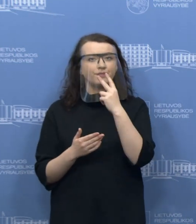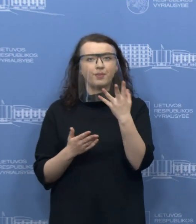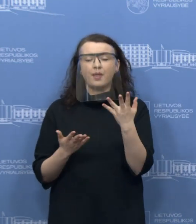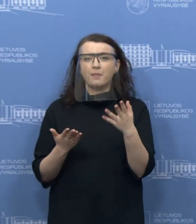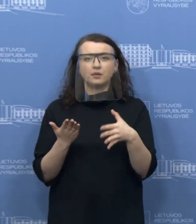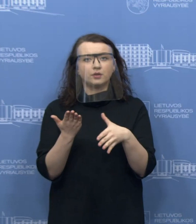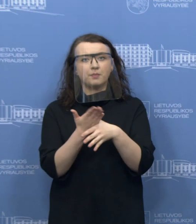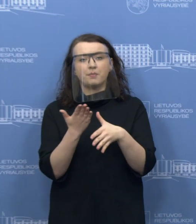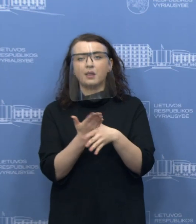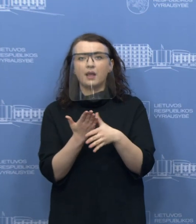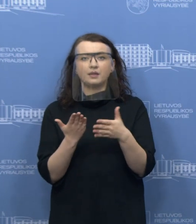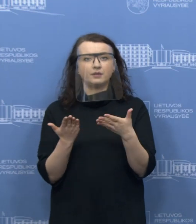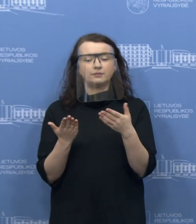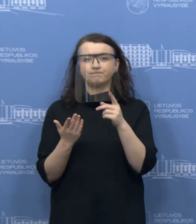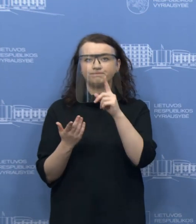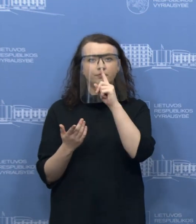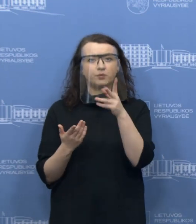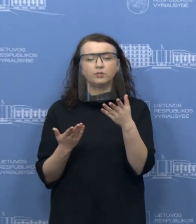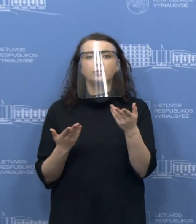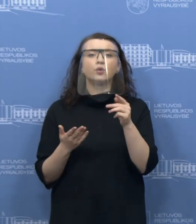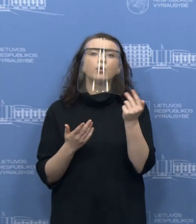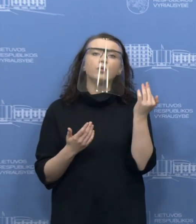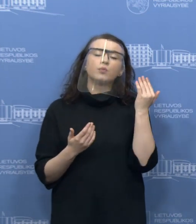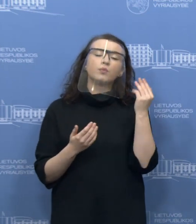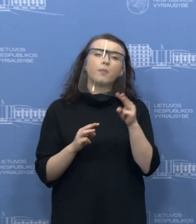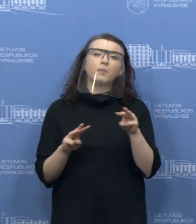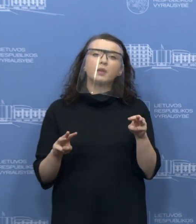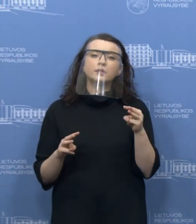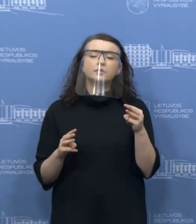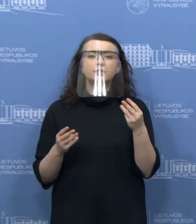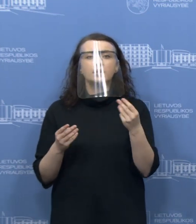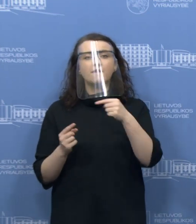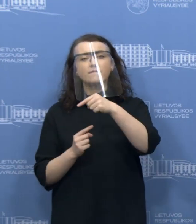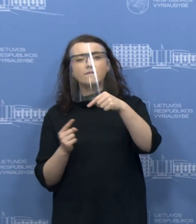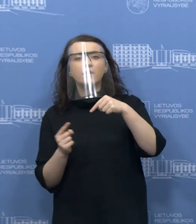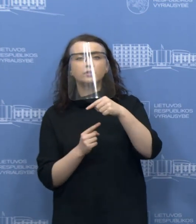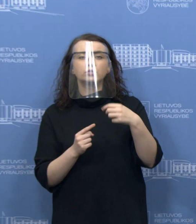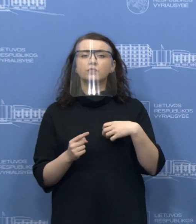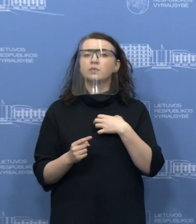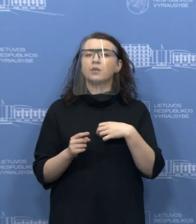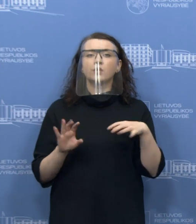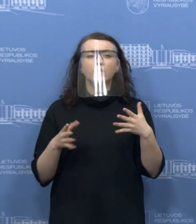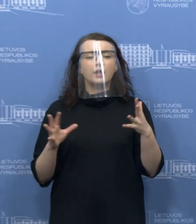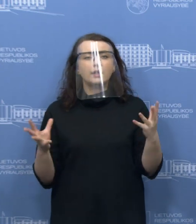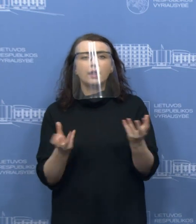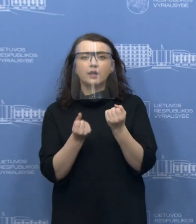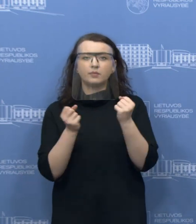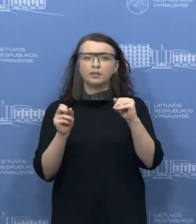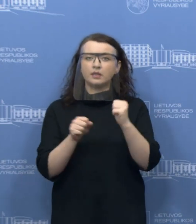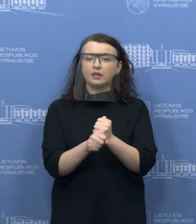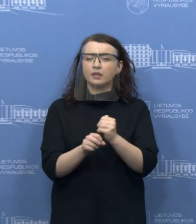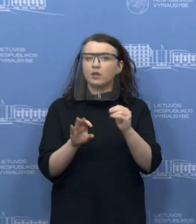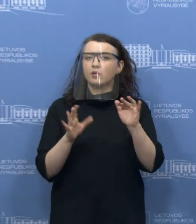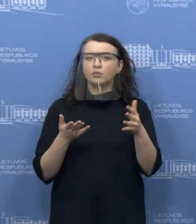tai yra vegetuojantis verslai. Tai, ministrė, jūsų manimu, kokius verslus reikėtų labiausiai gelbėti, kurie verslai turėtų